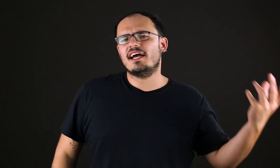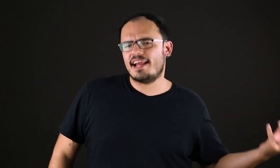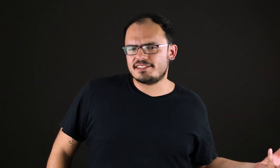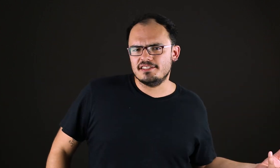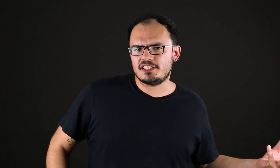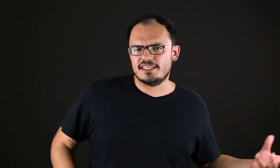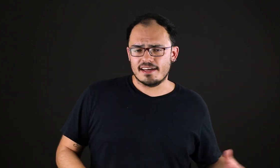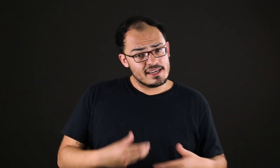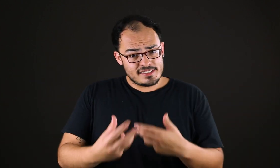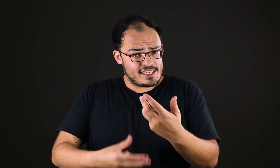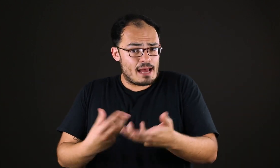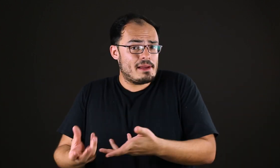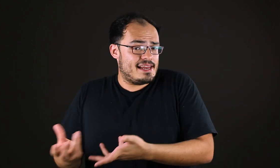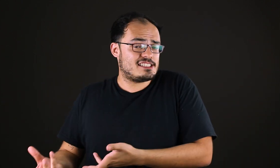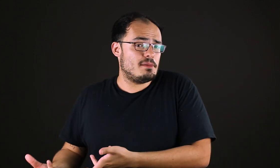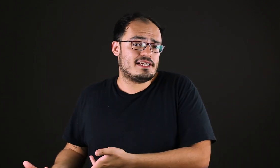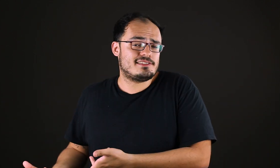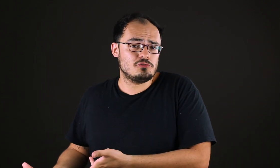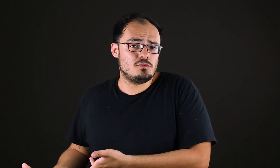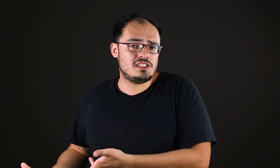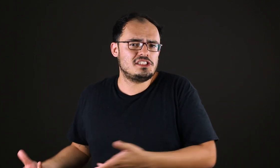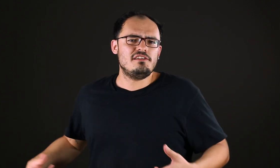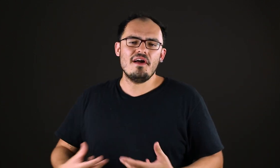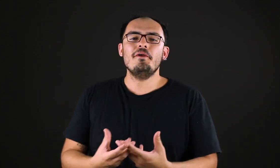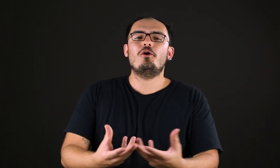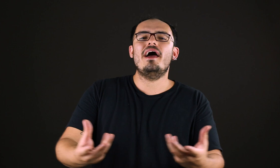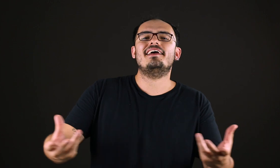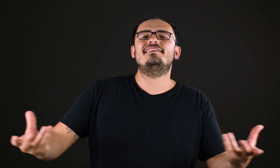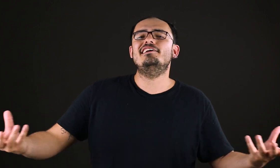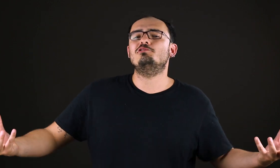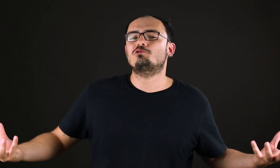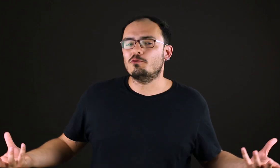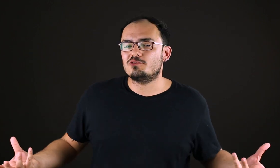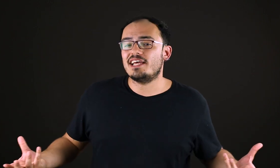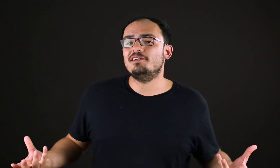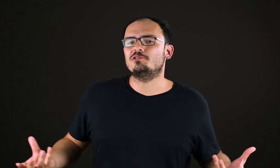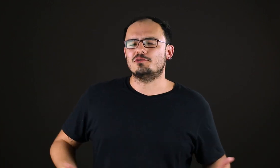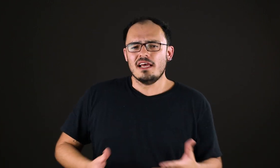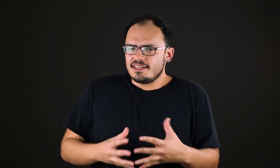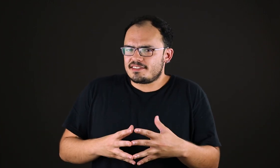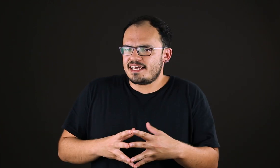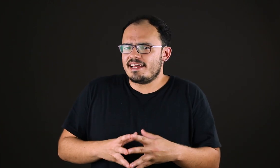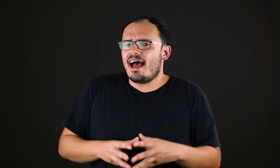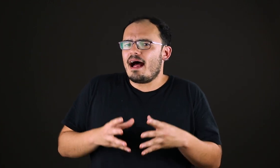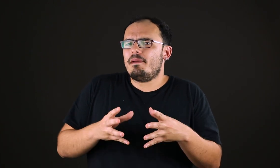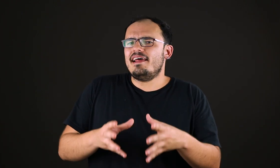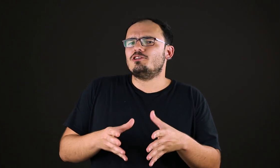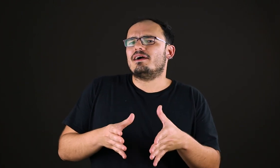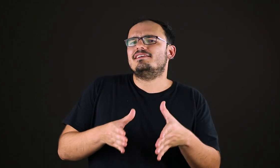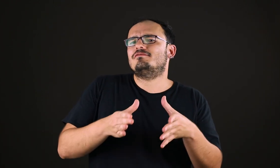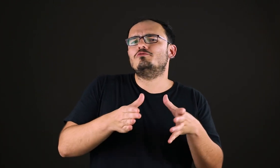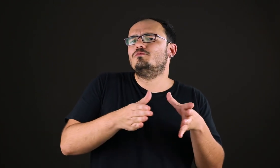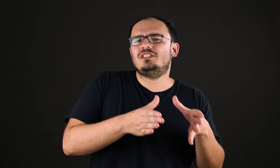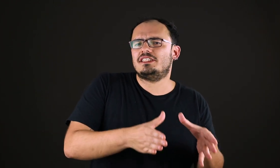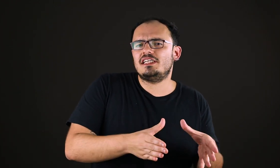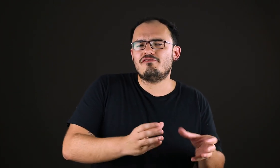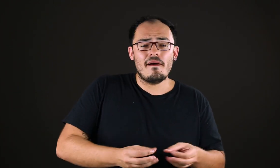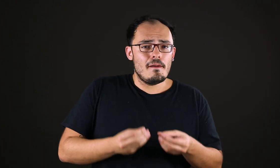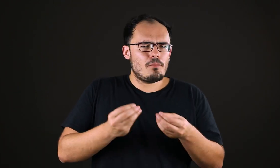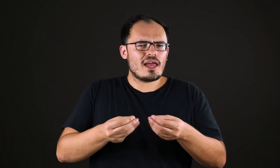a Grécia Antiga? Se a beleza é uma questão subjetiva, como é que há tantos consensos? Se a beleza é uma questão subjetiva, por que